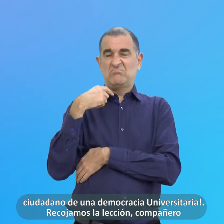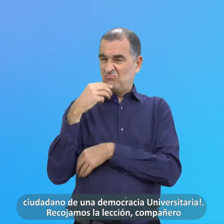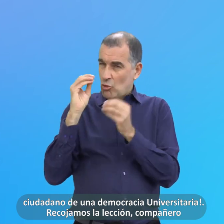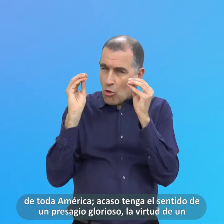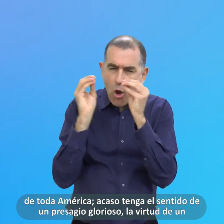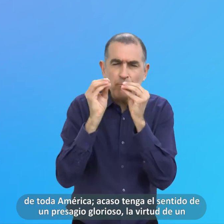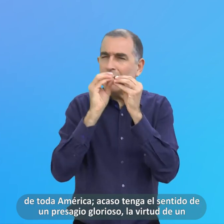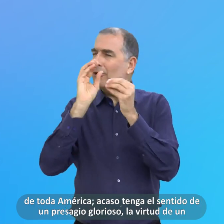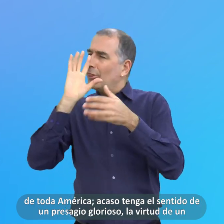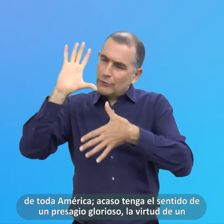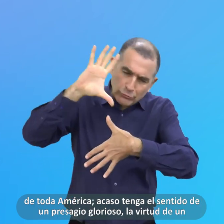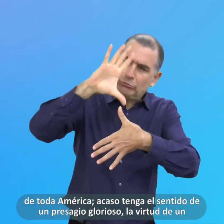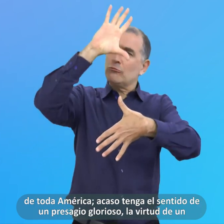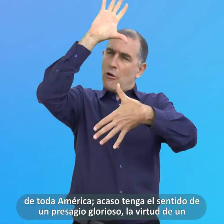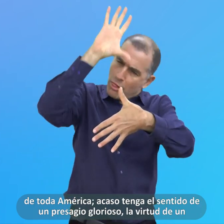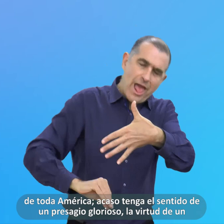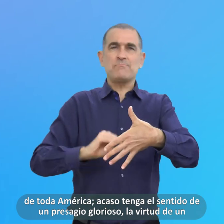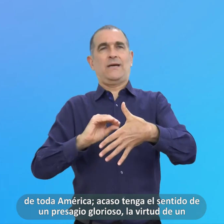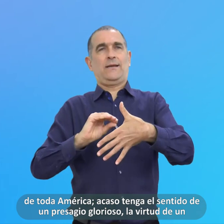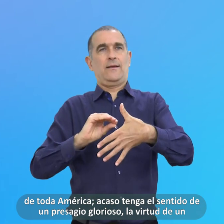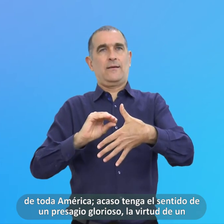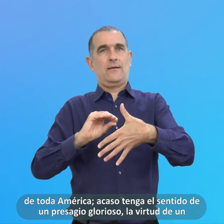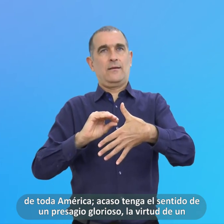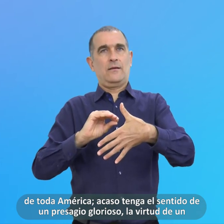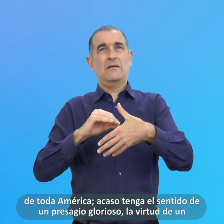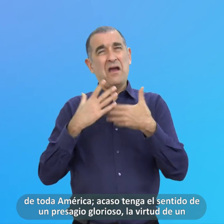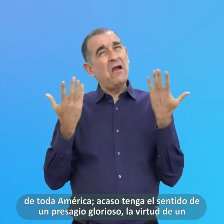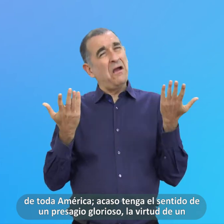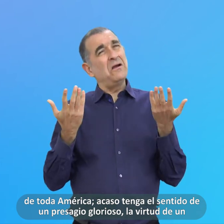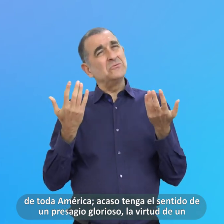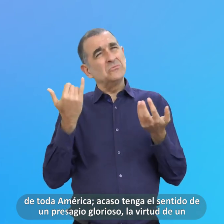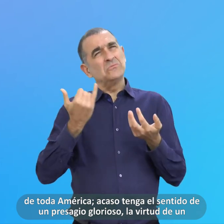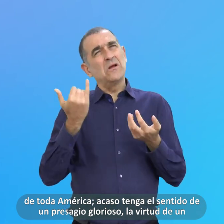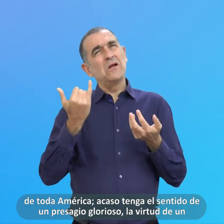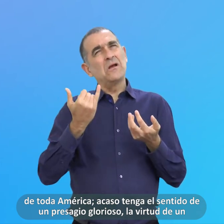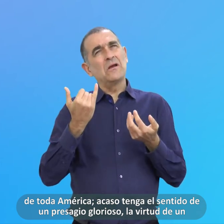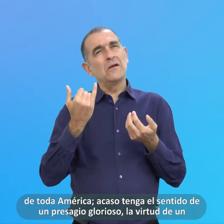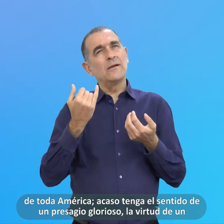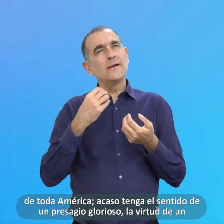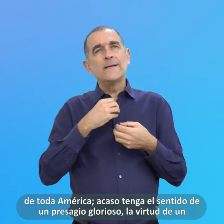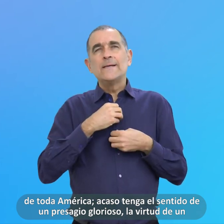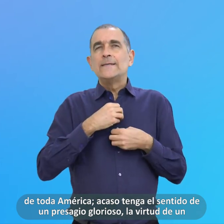Compañero De Toda América Acaso Tenga El